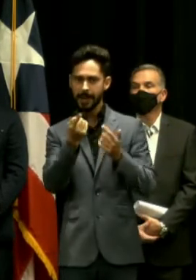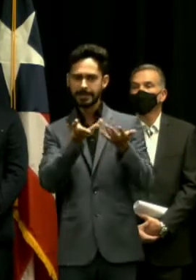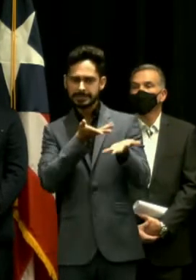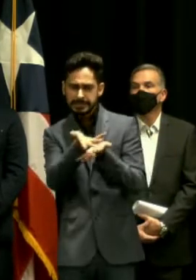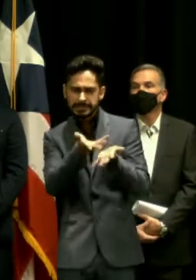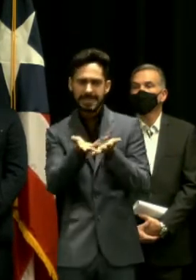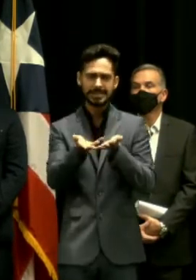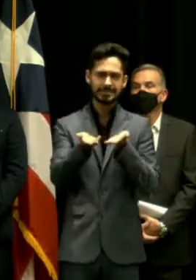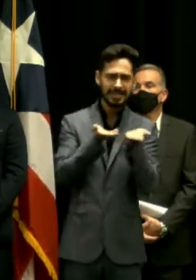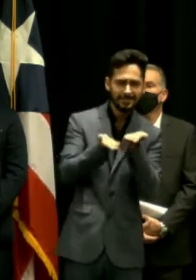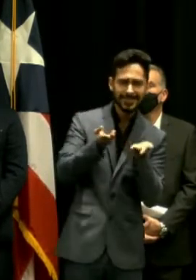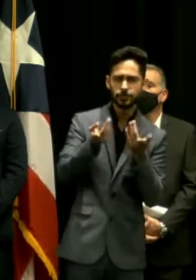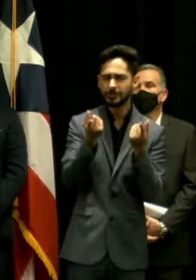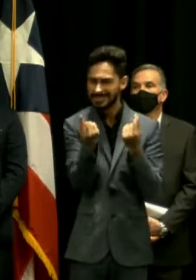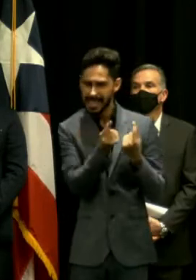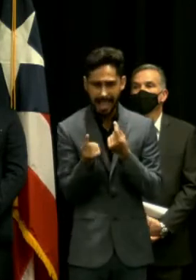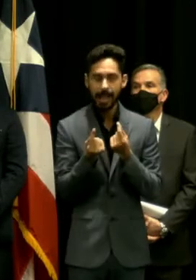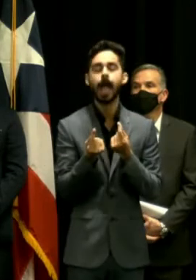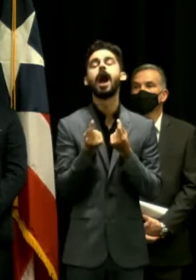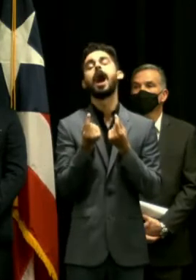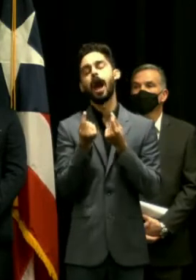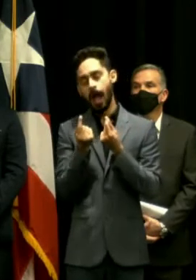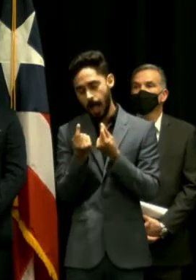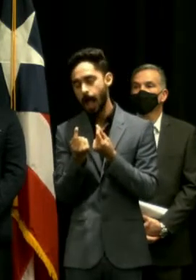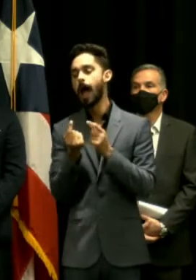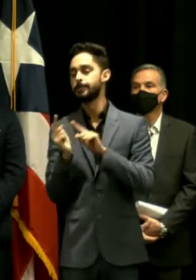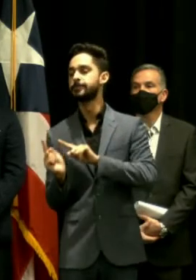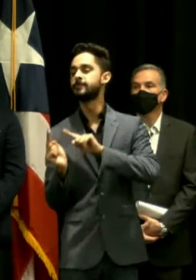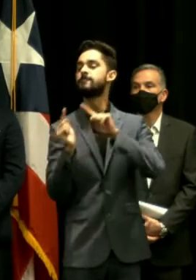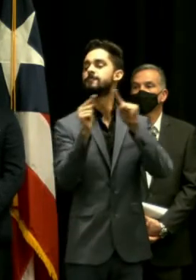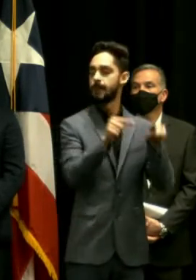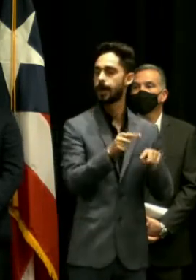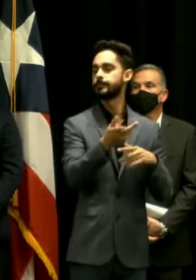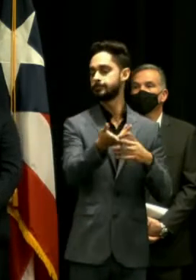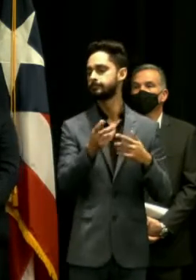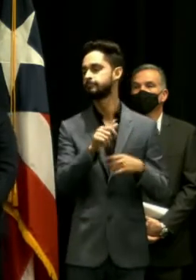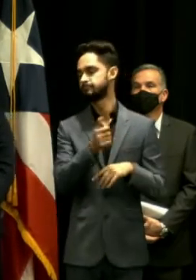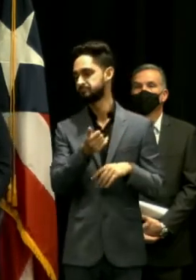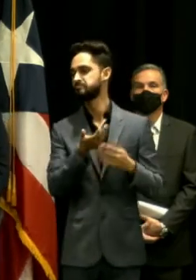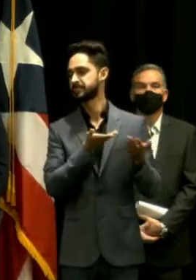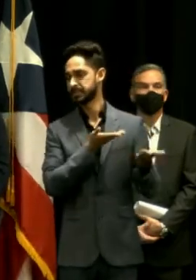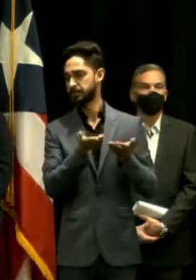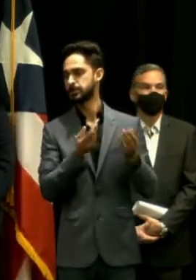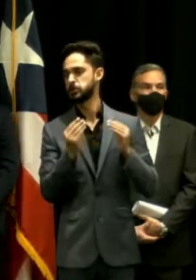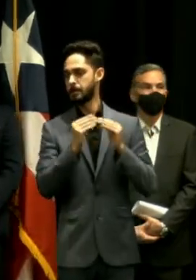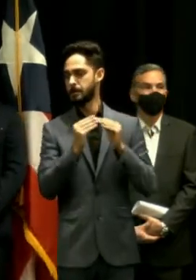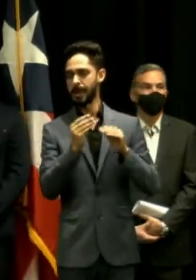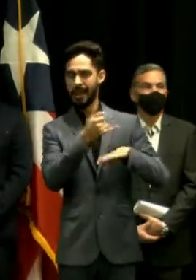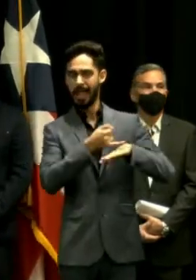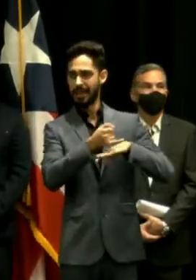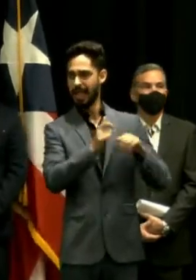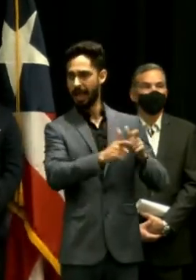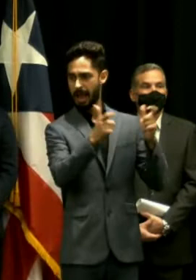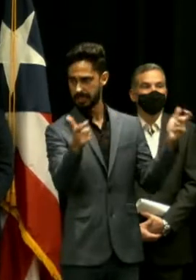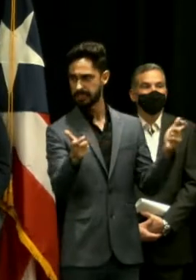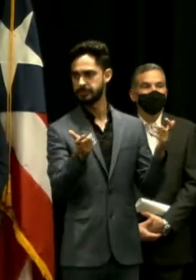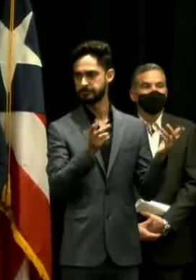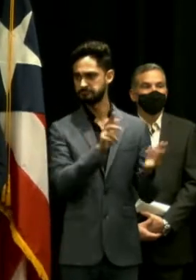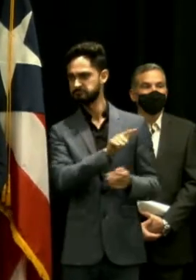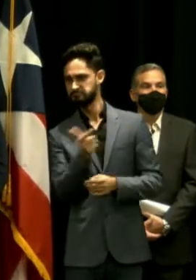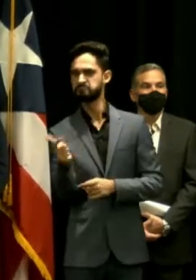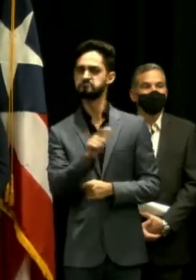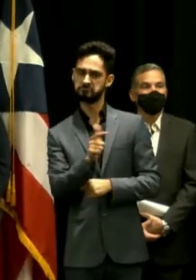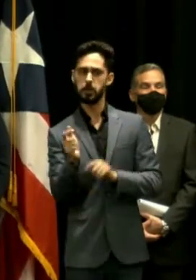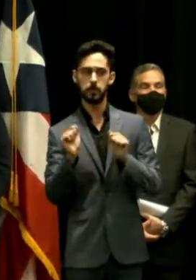poder moverse hacia la isla grande para recibir ese servicio final continuamos Noticentro Gobernador